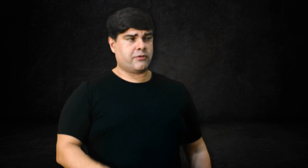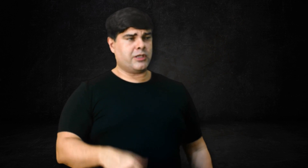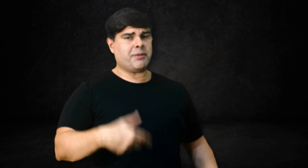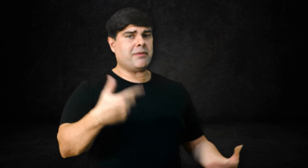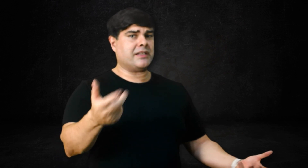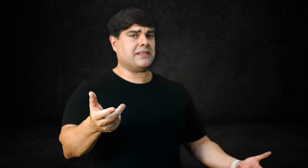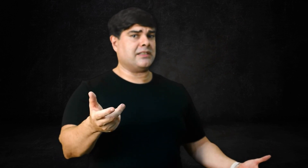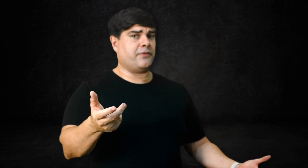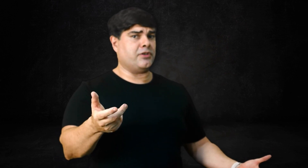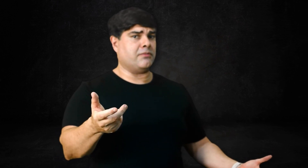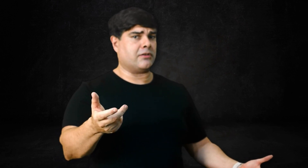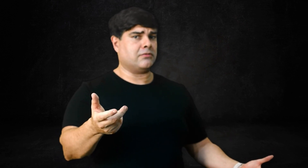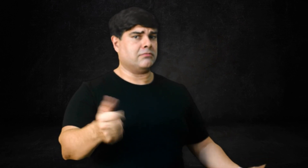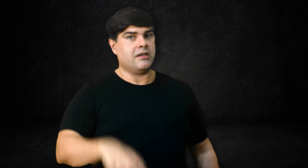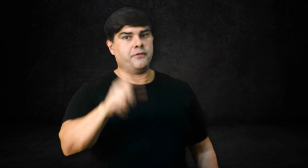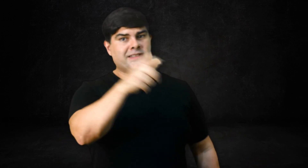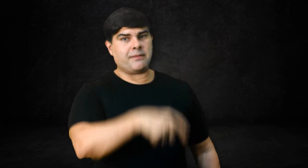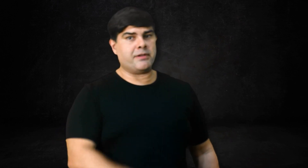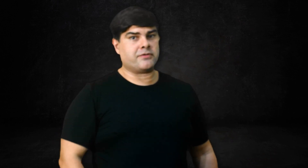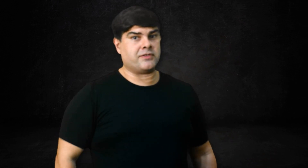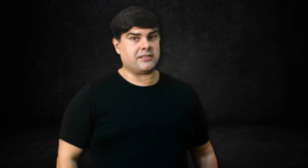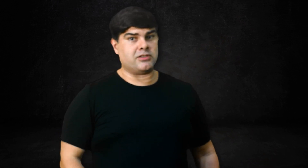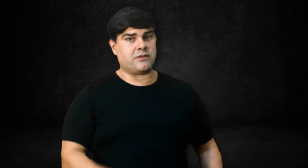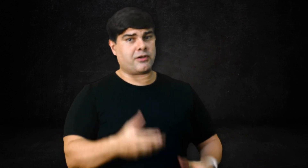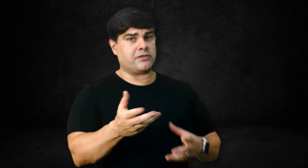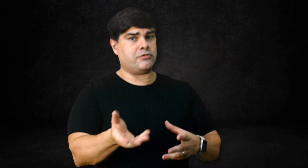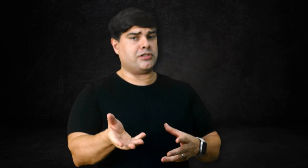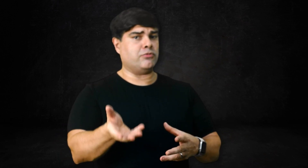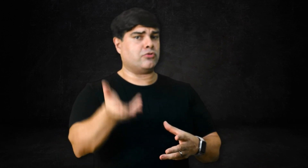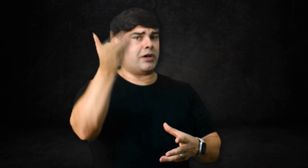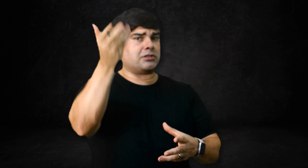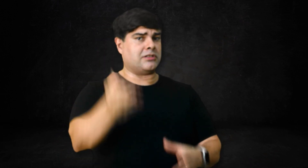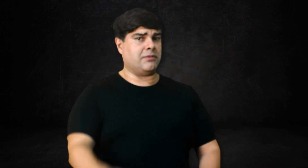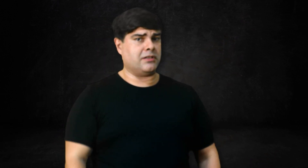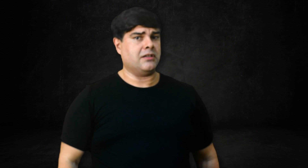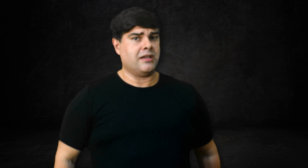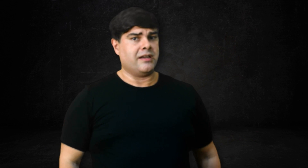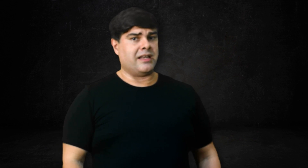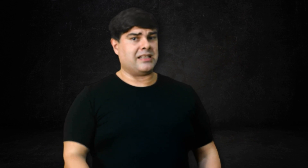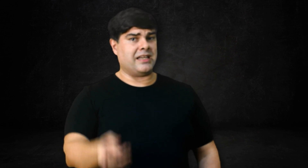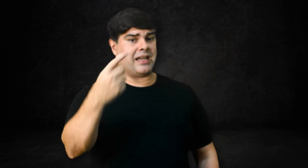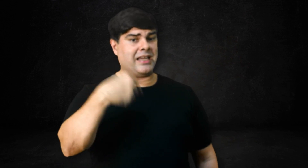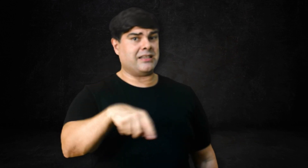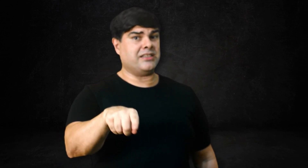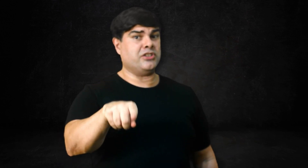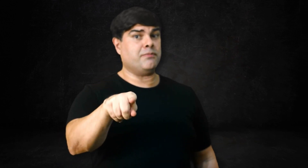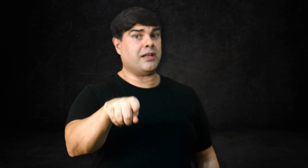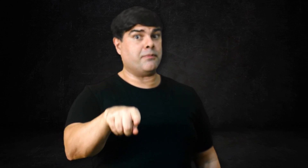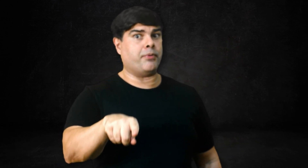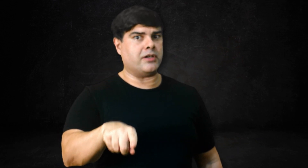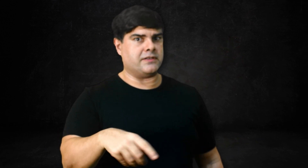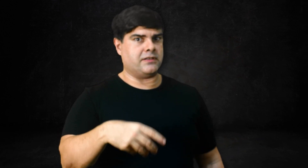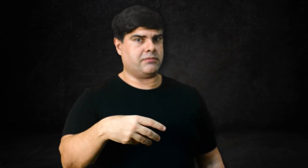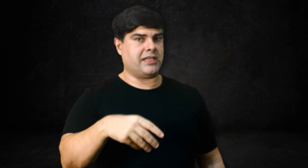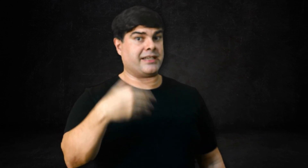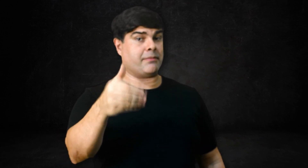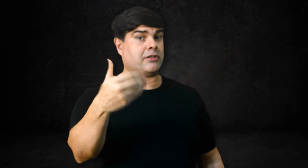para emagrecer e definir, Marco? Fique sabendo que se você estiver com a insulina muito alta também, ela inibe a lipólise, que é a quebra da